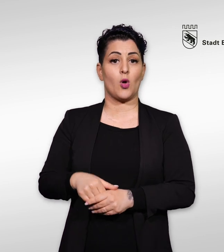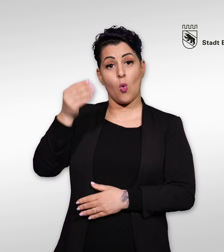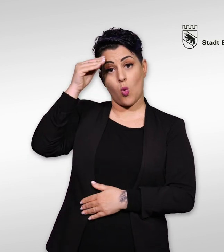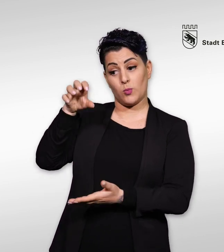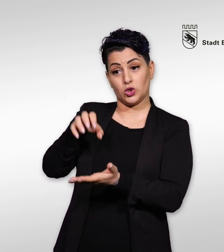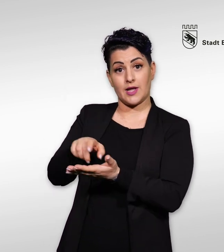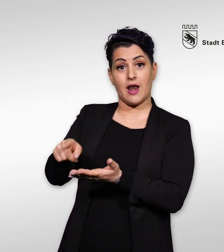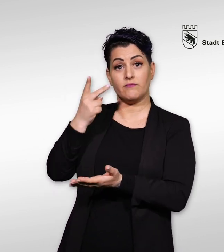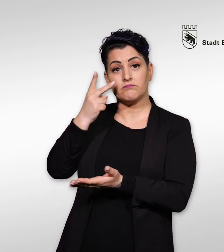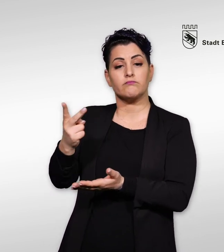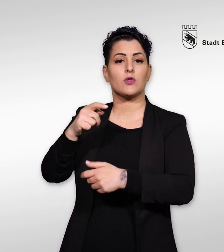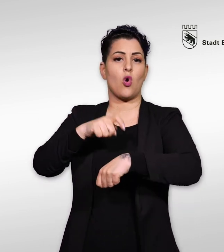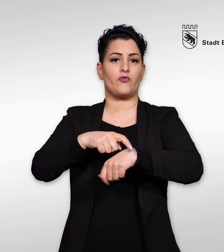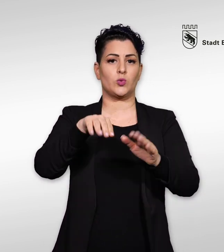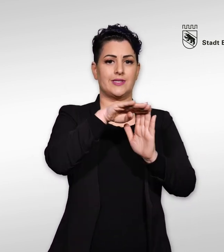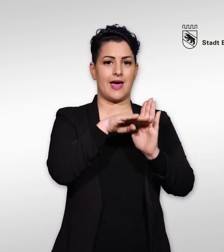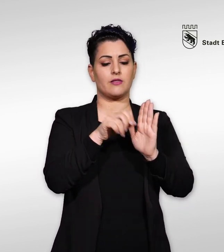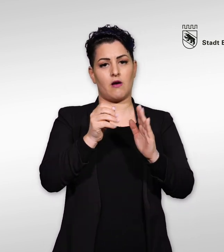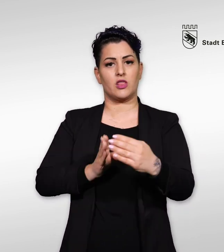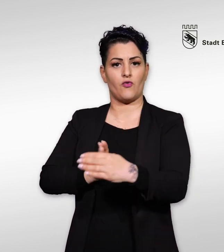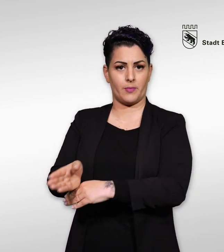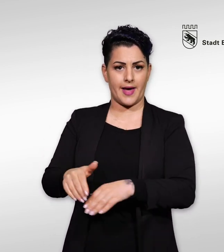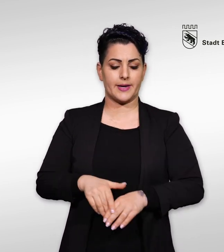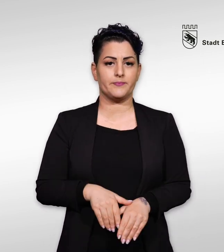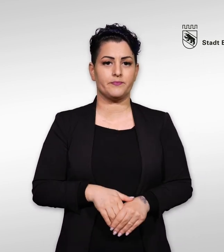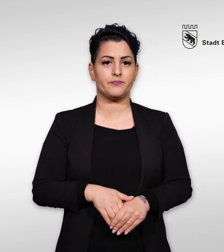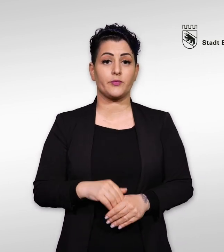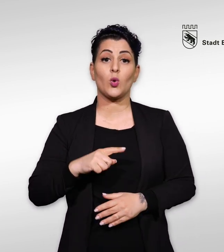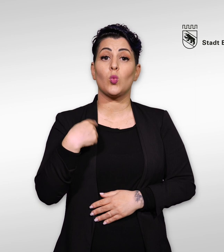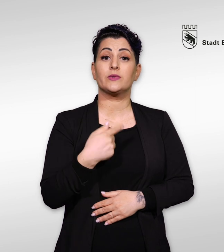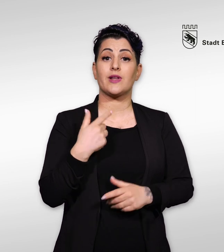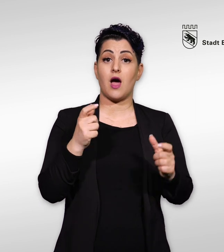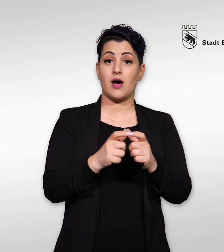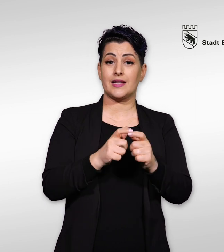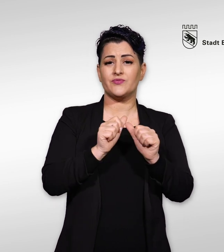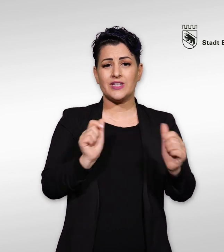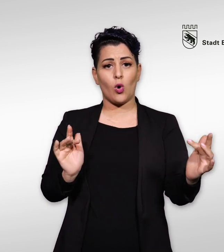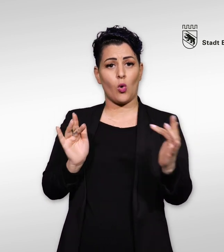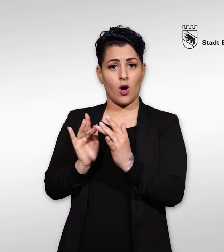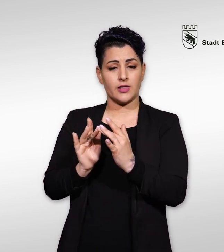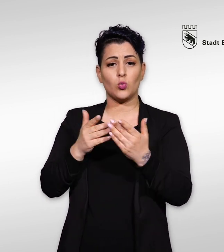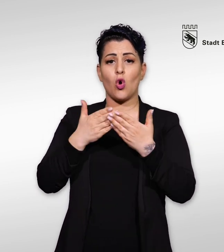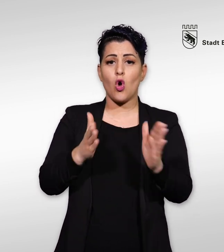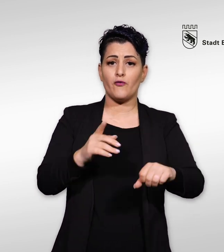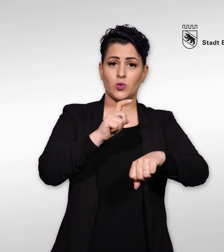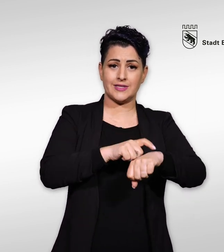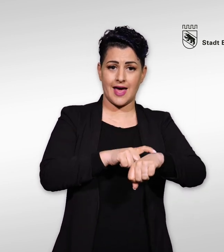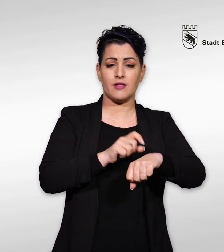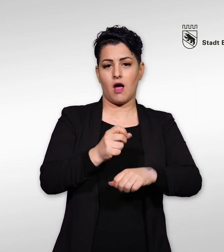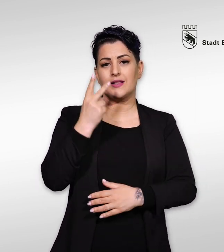Unsere Adresse, die Kontaktmöglichkeiten und unsere Öffnungszeiten finden Sie in der Box zuständige Stelle neben